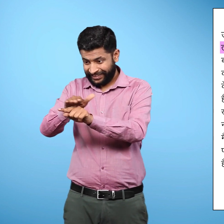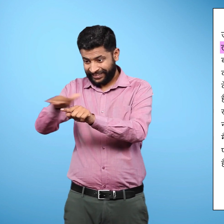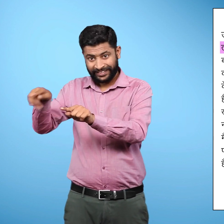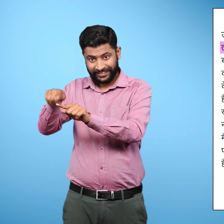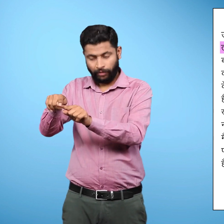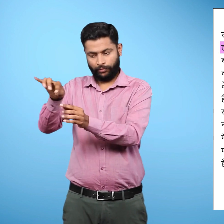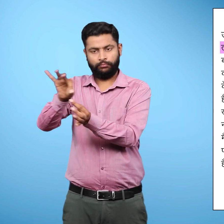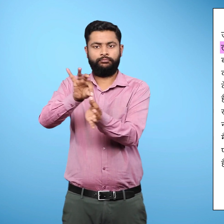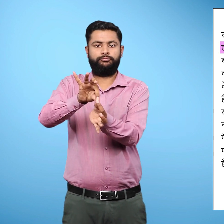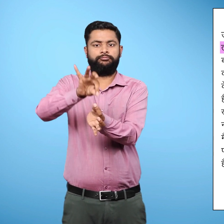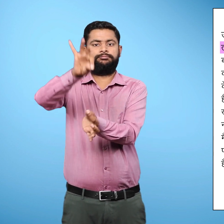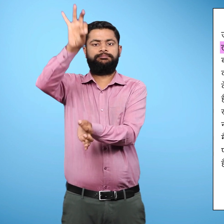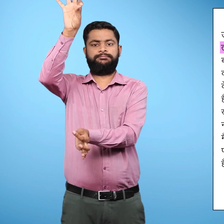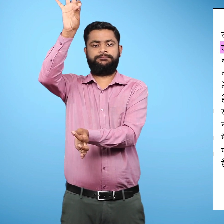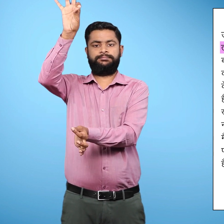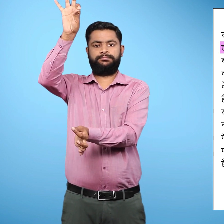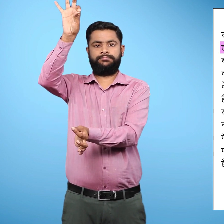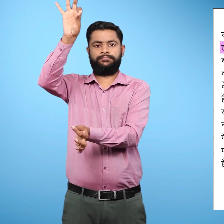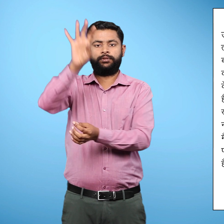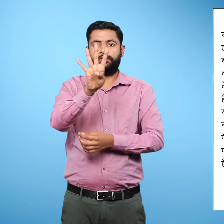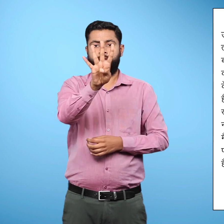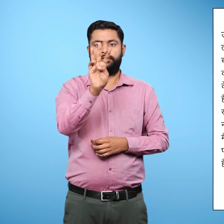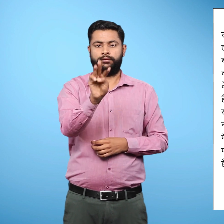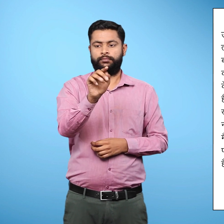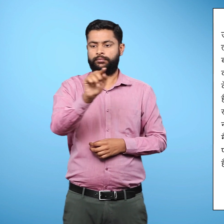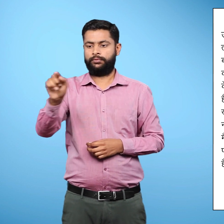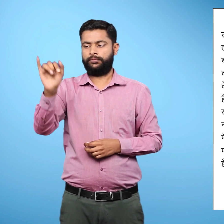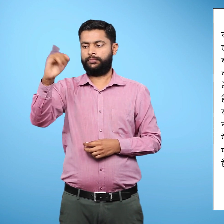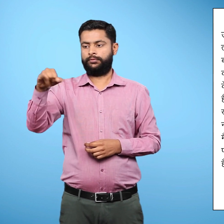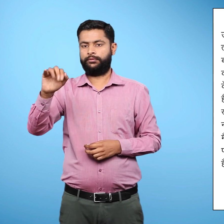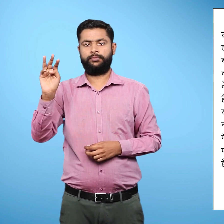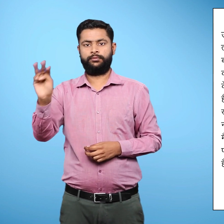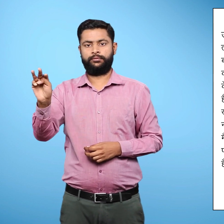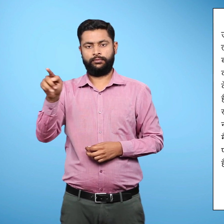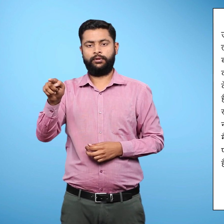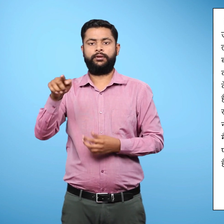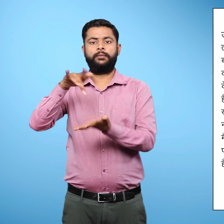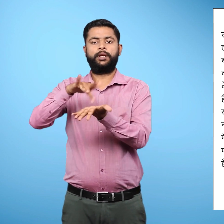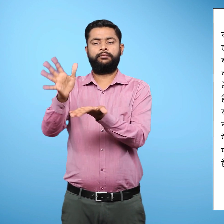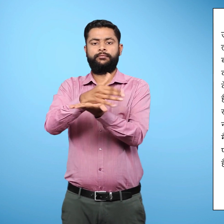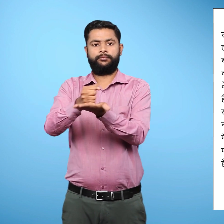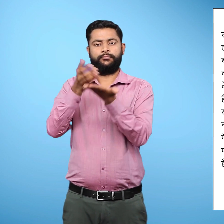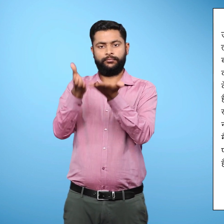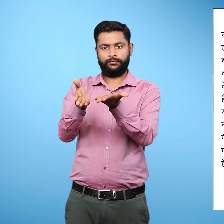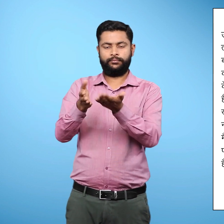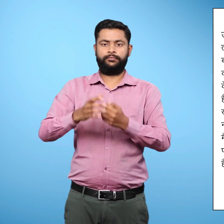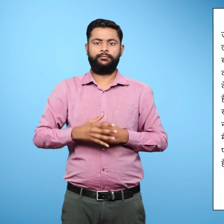है।